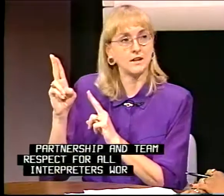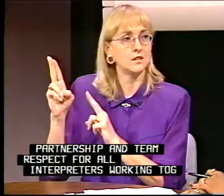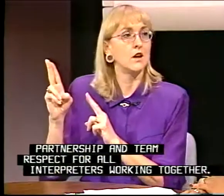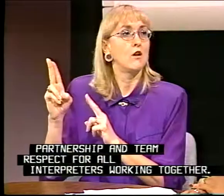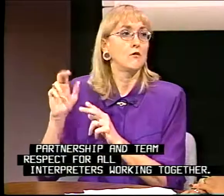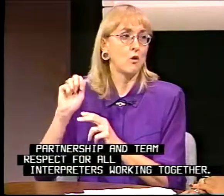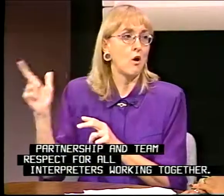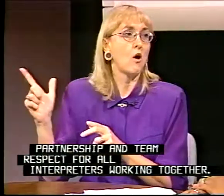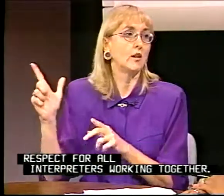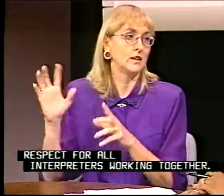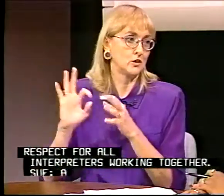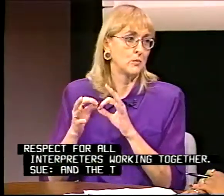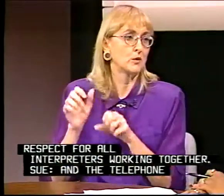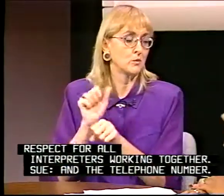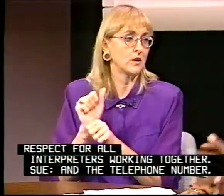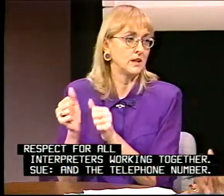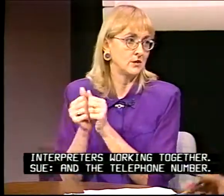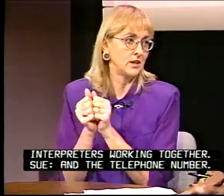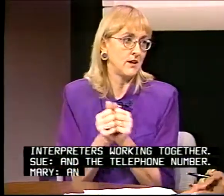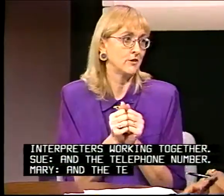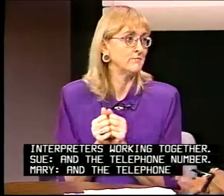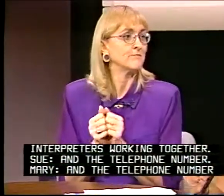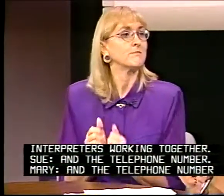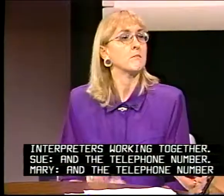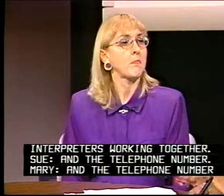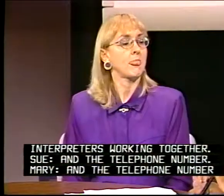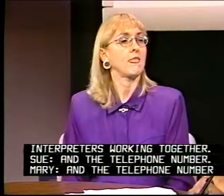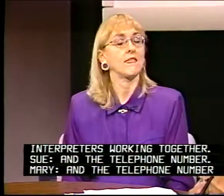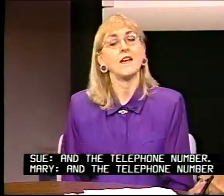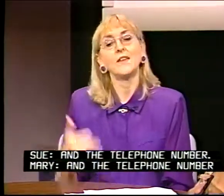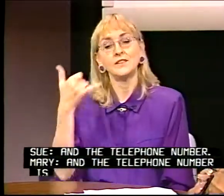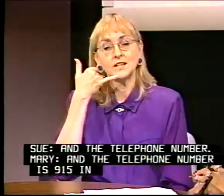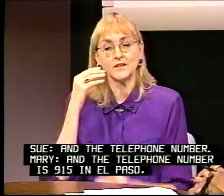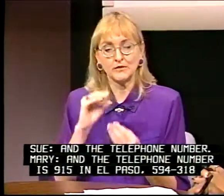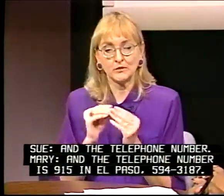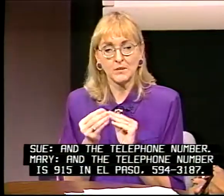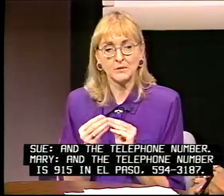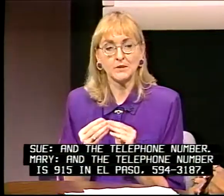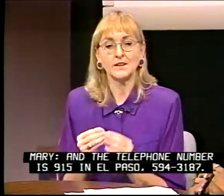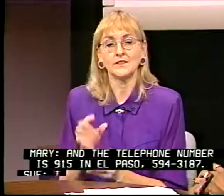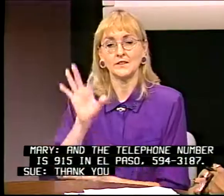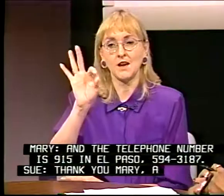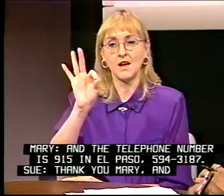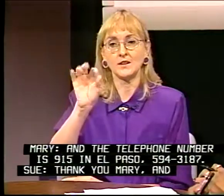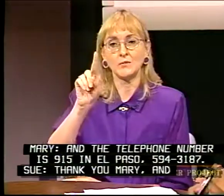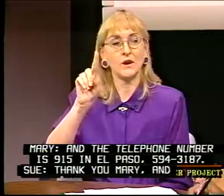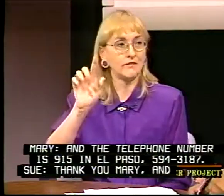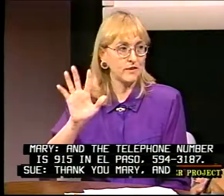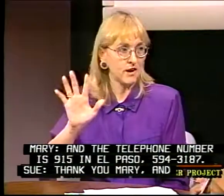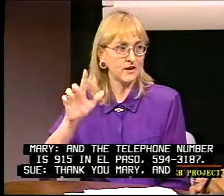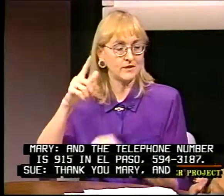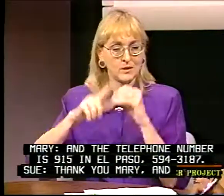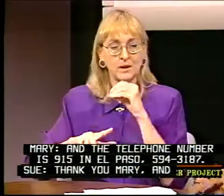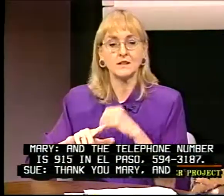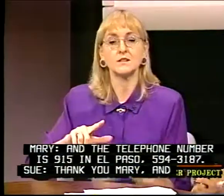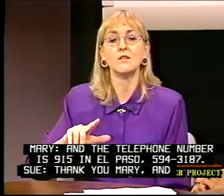for all interpreters working together. And the telephone number? And the telephone number is 915 in El Paso,